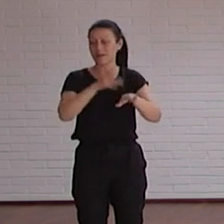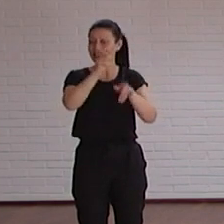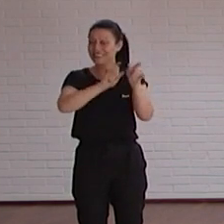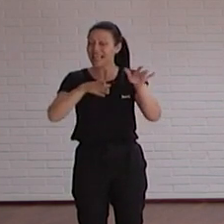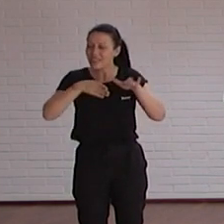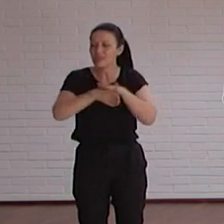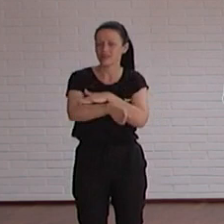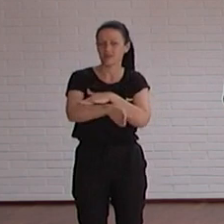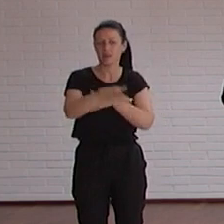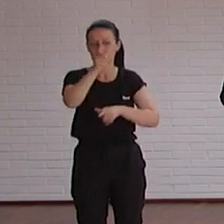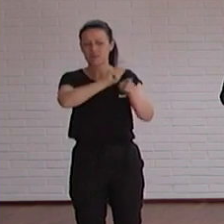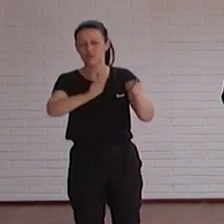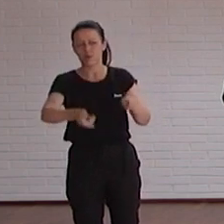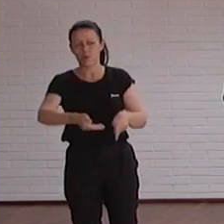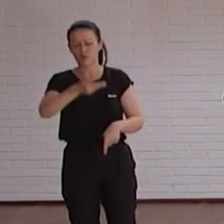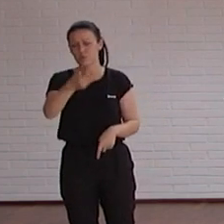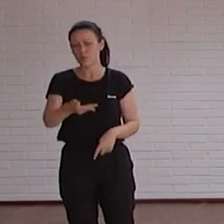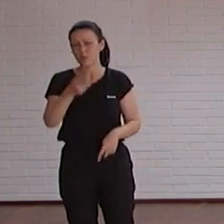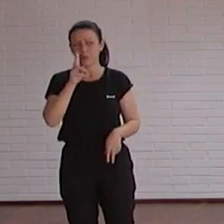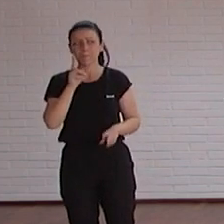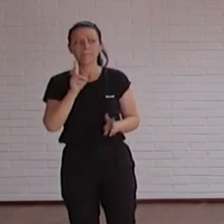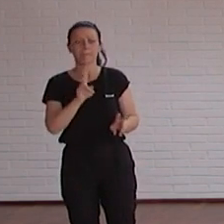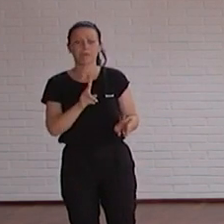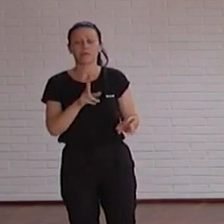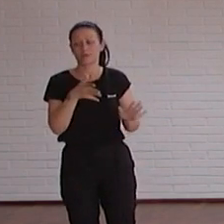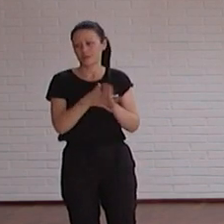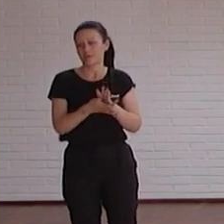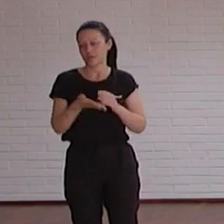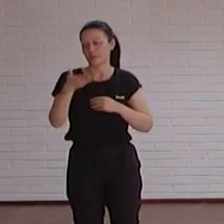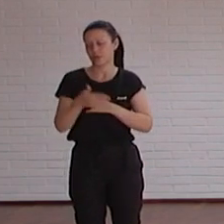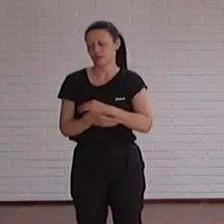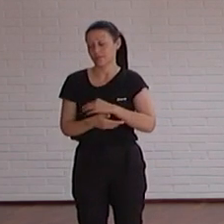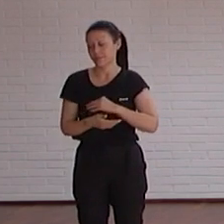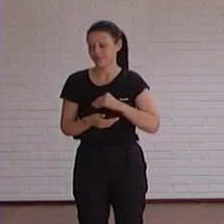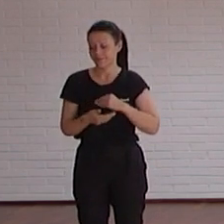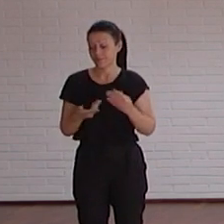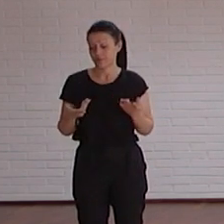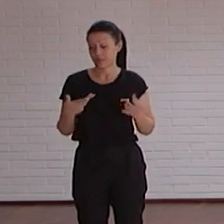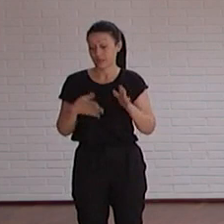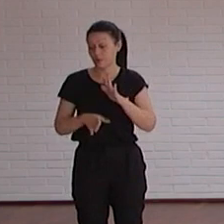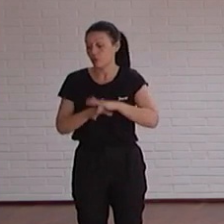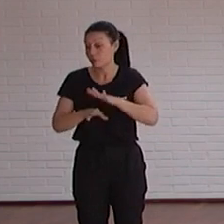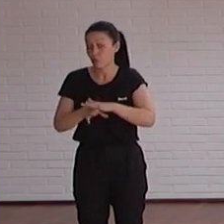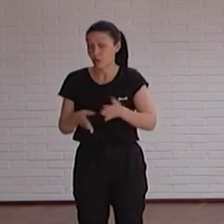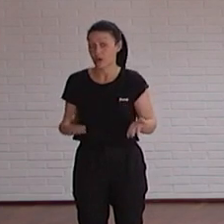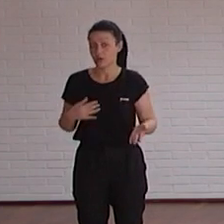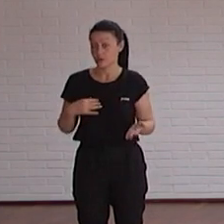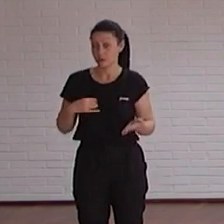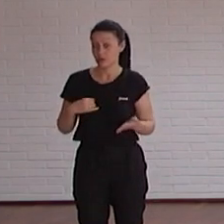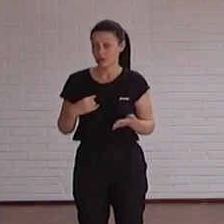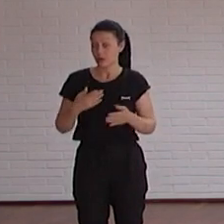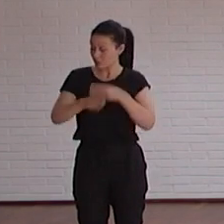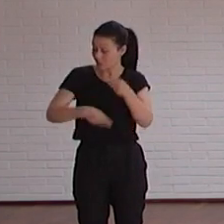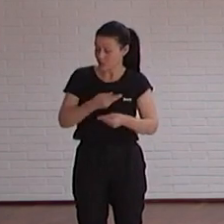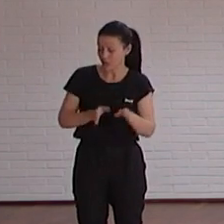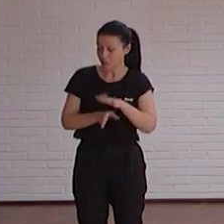vaya viendo la relevancia de eso al final yo creo que se predica con el ejemplo entonces se trata de seguir haciendo cosas lo que estamos haciendo yo creo que vamos en